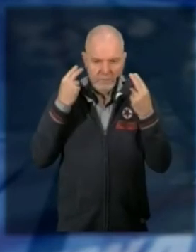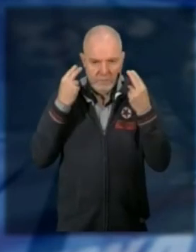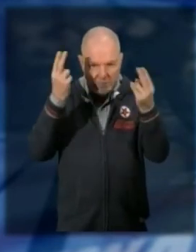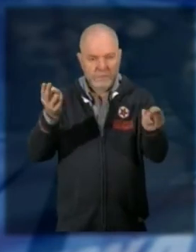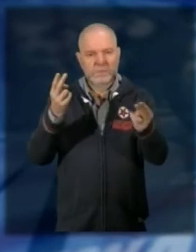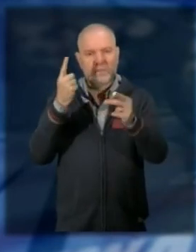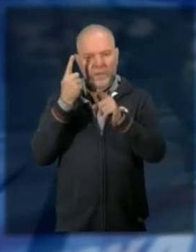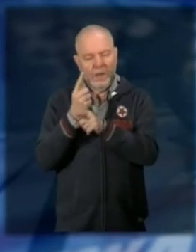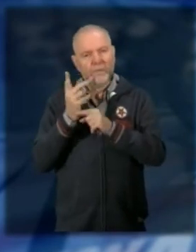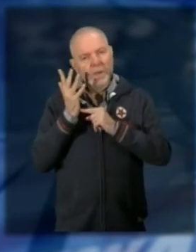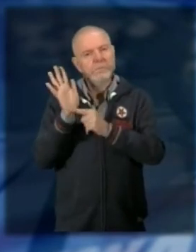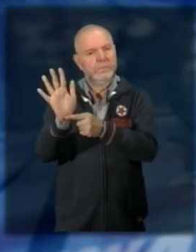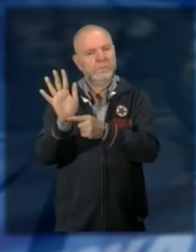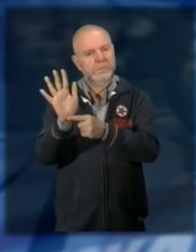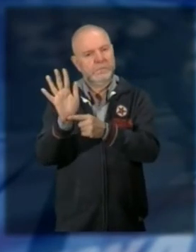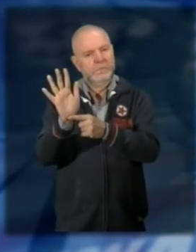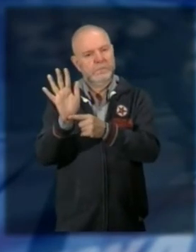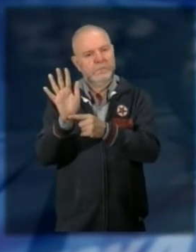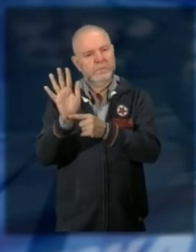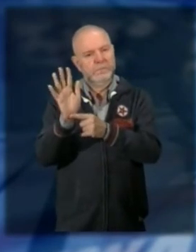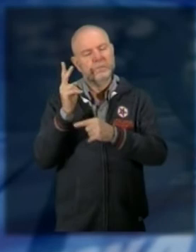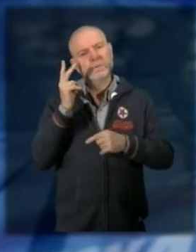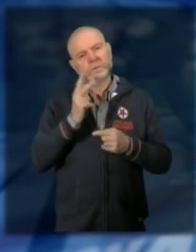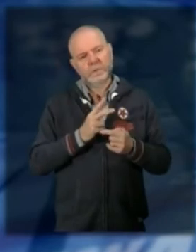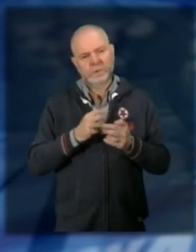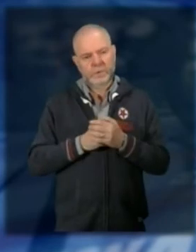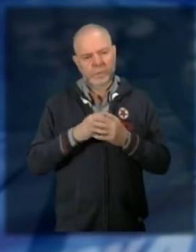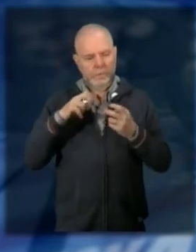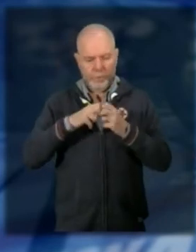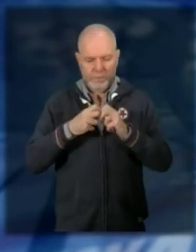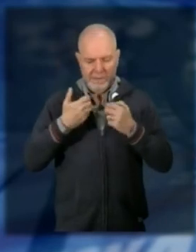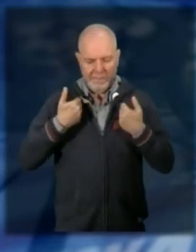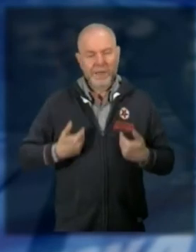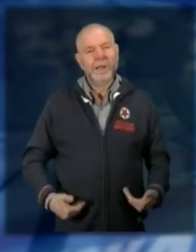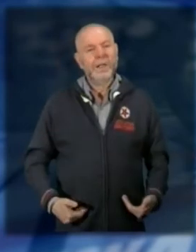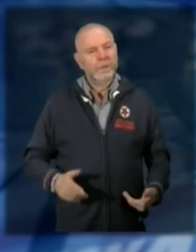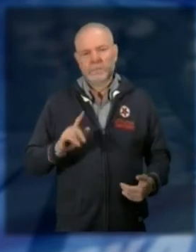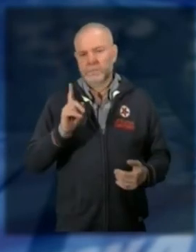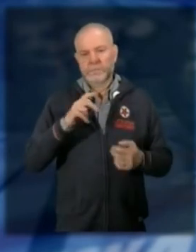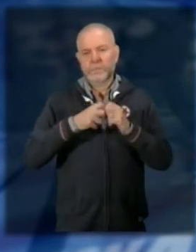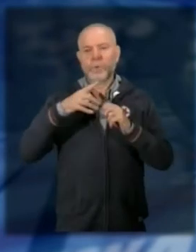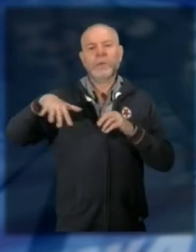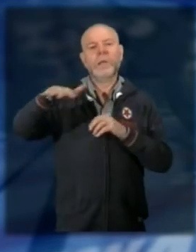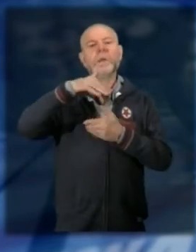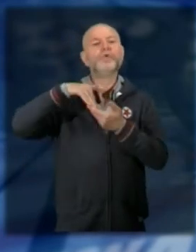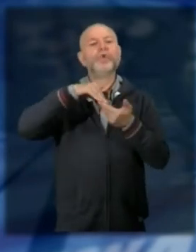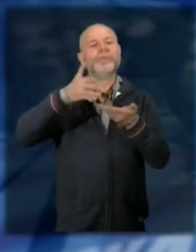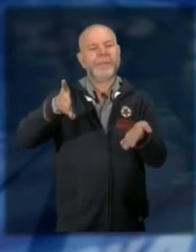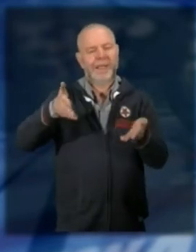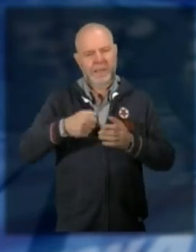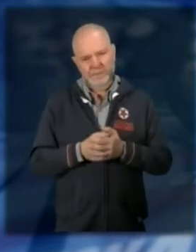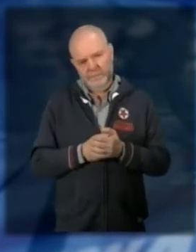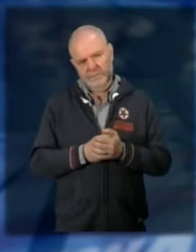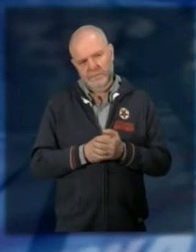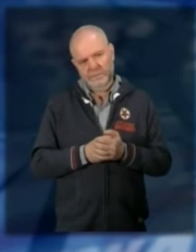il più possibile perché non è un problema più personale ma è un problema della società succede in continuazione